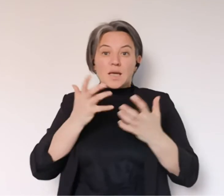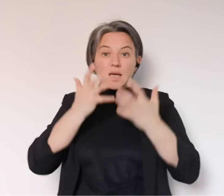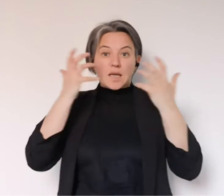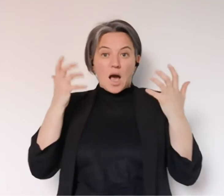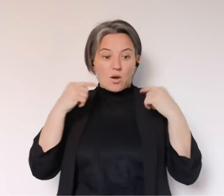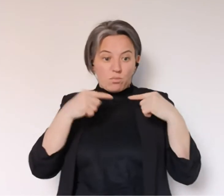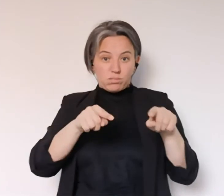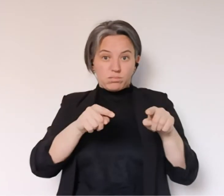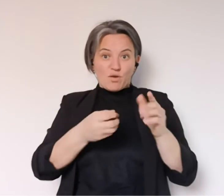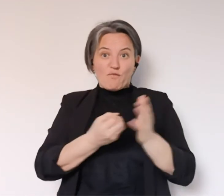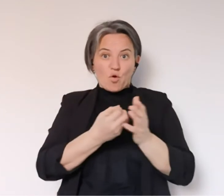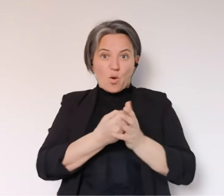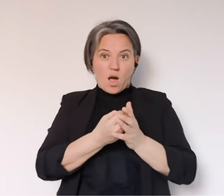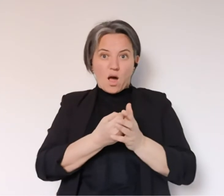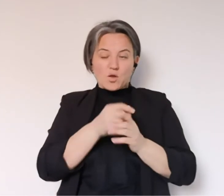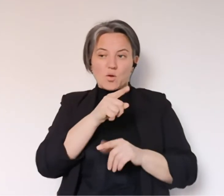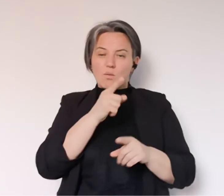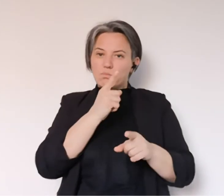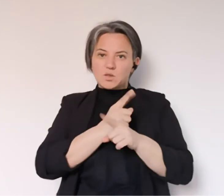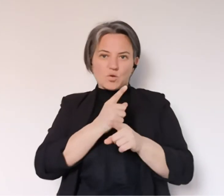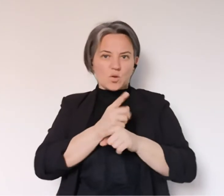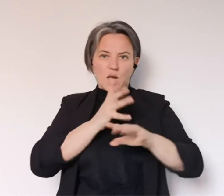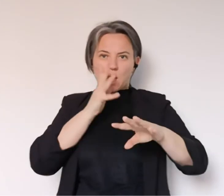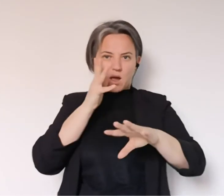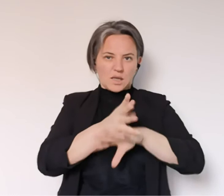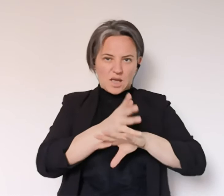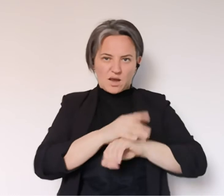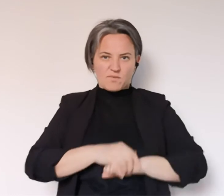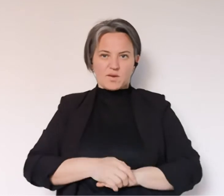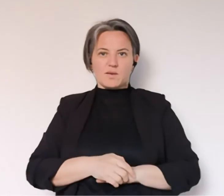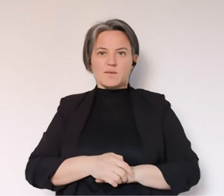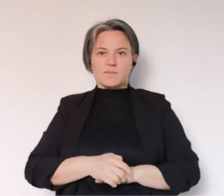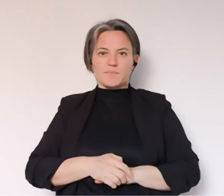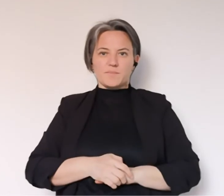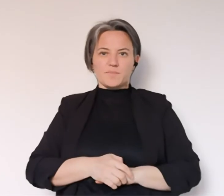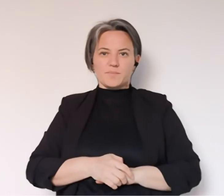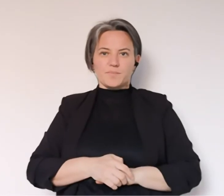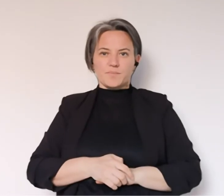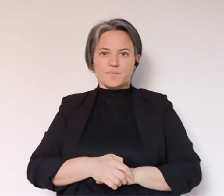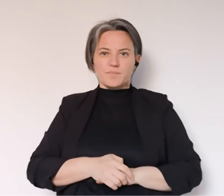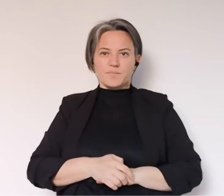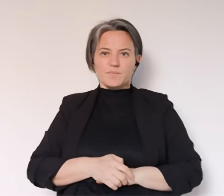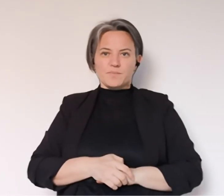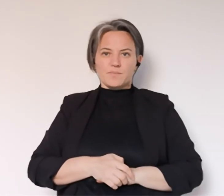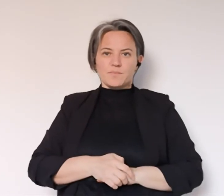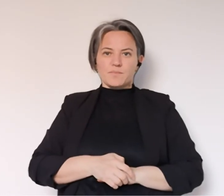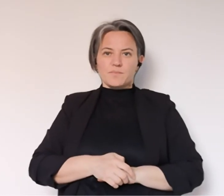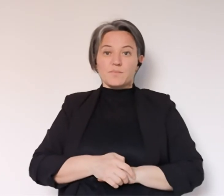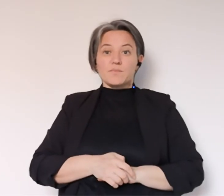domestico che ovviamente necessita di avere strumenti